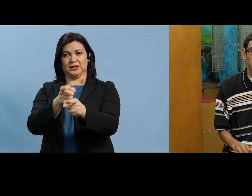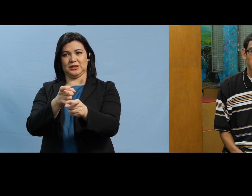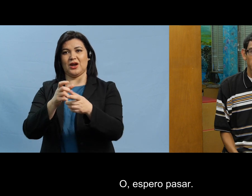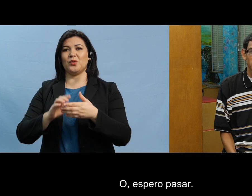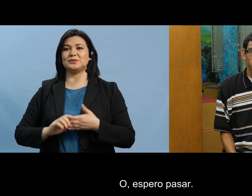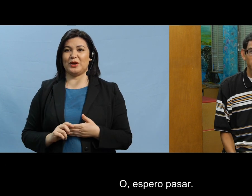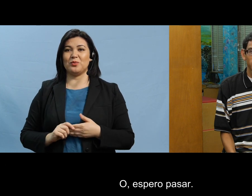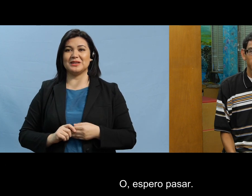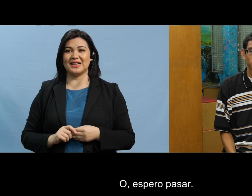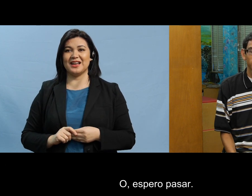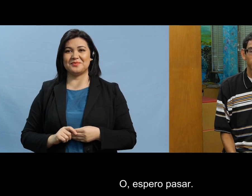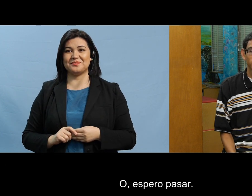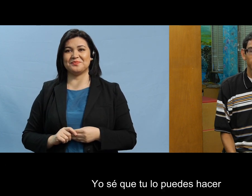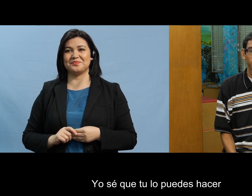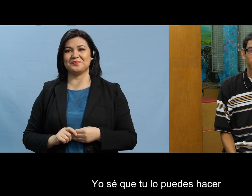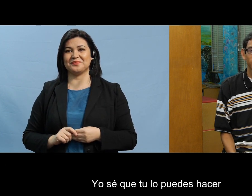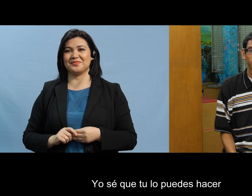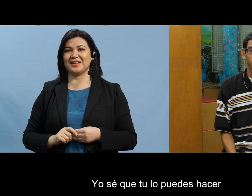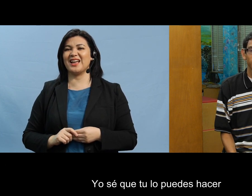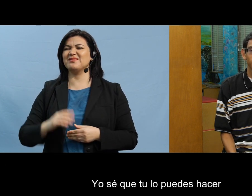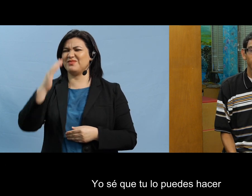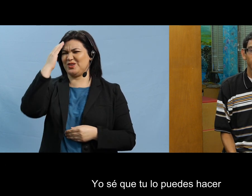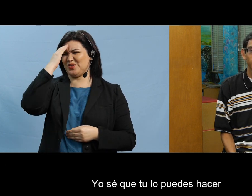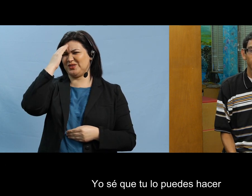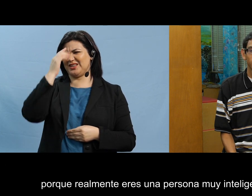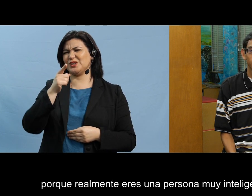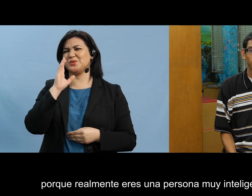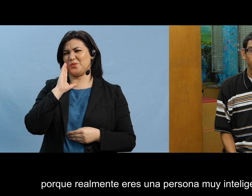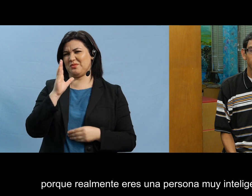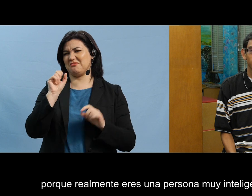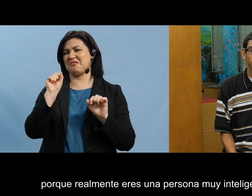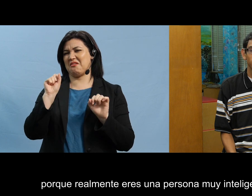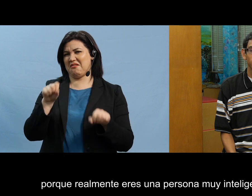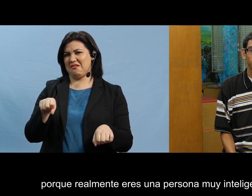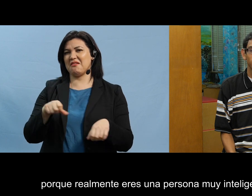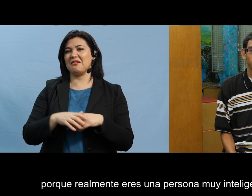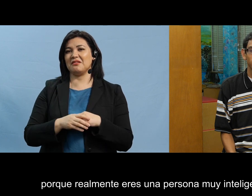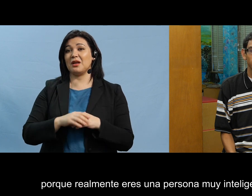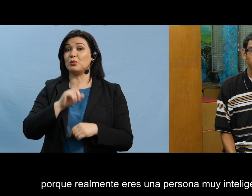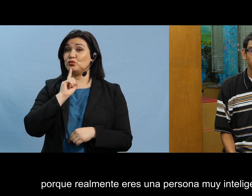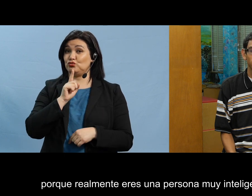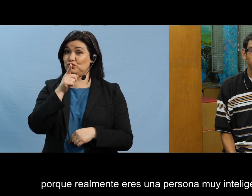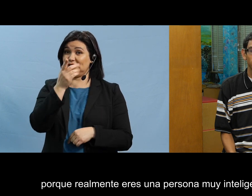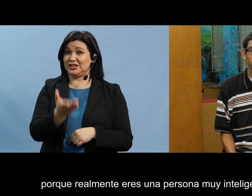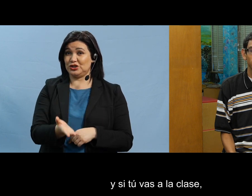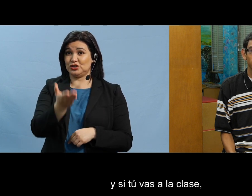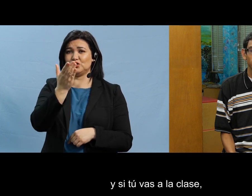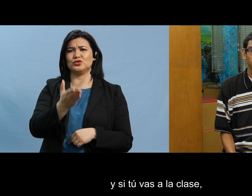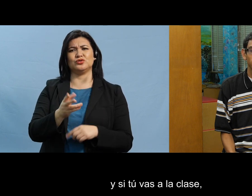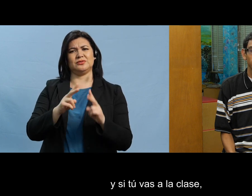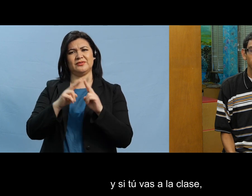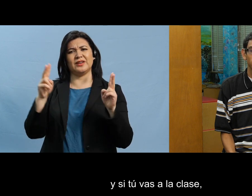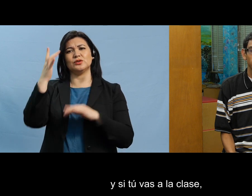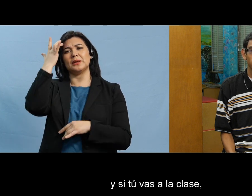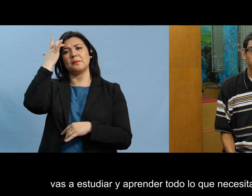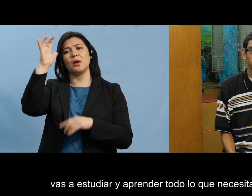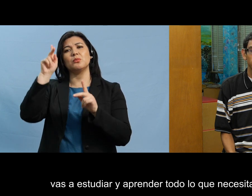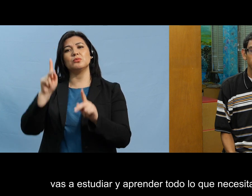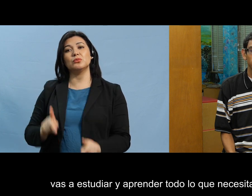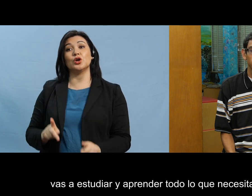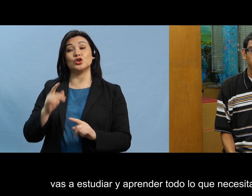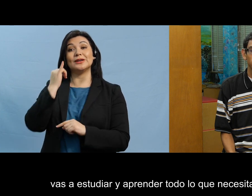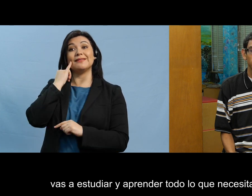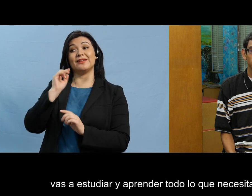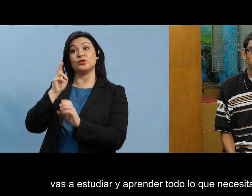o espero pasar yo sé que tú lo puedes hacer porque realmente es una persona muy inteligente y si tú vas a la clase